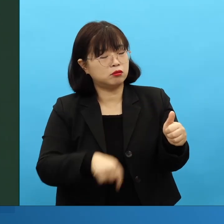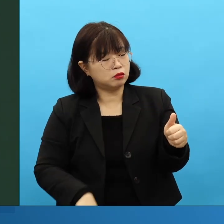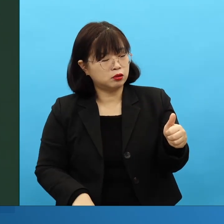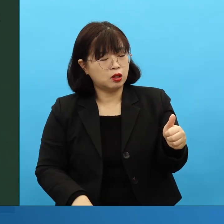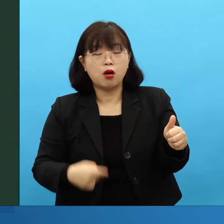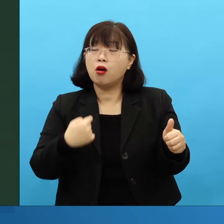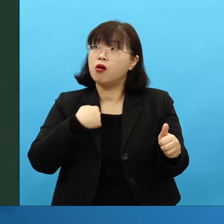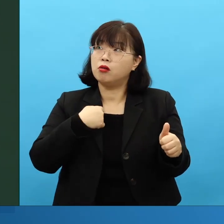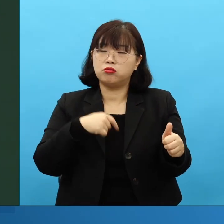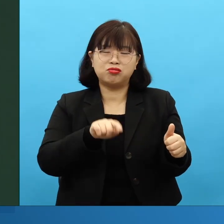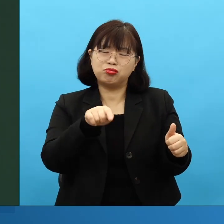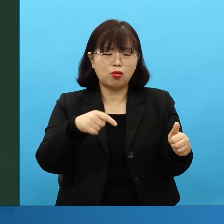가라, 말씀하자 그랬어요.